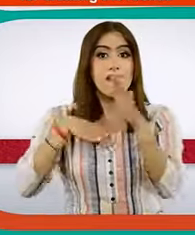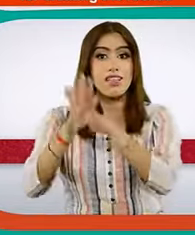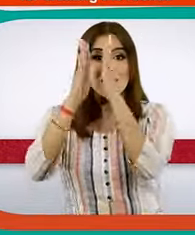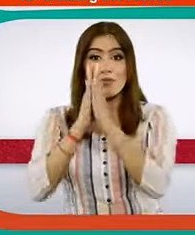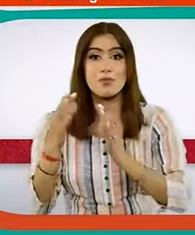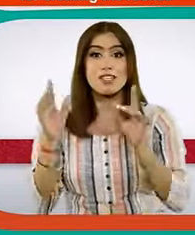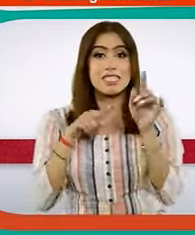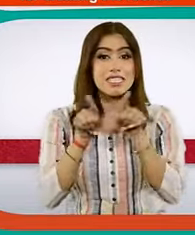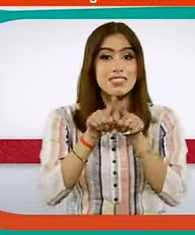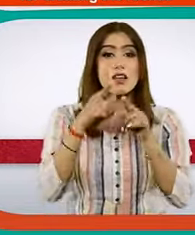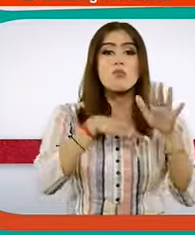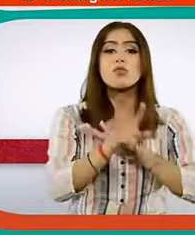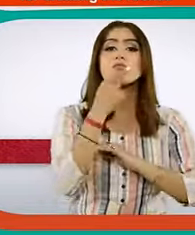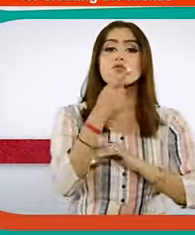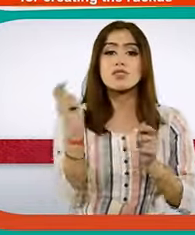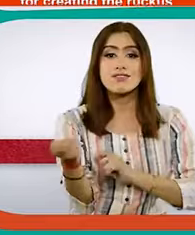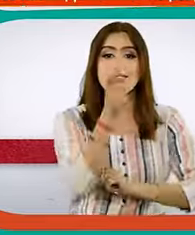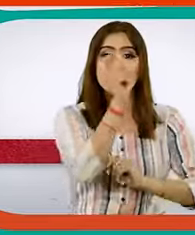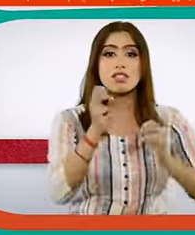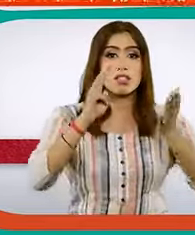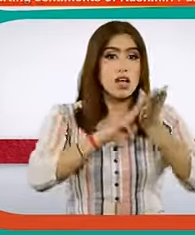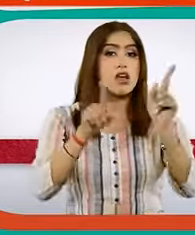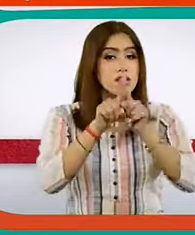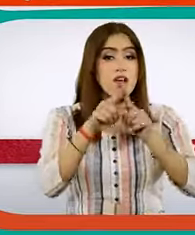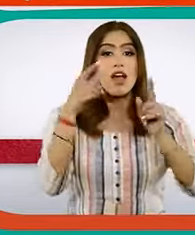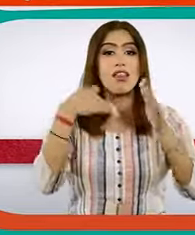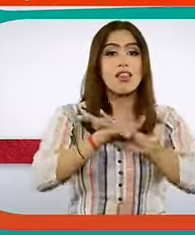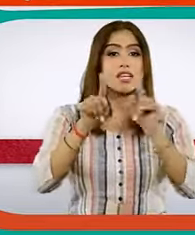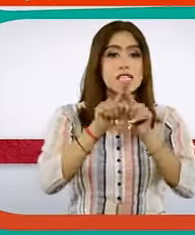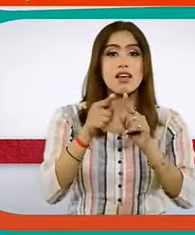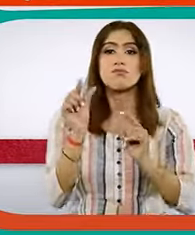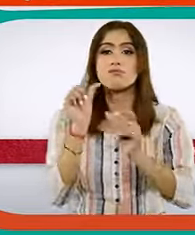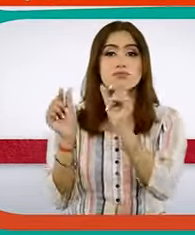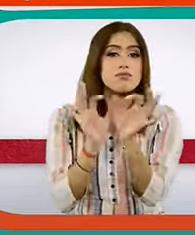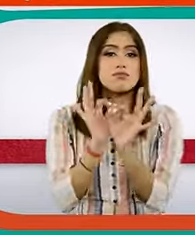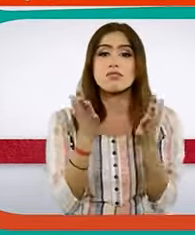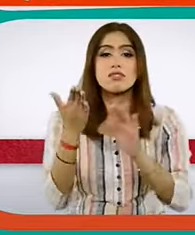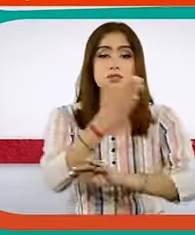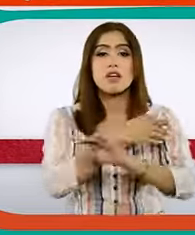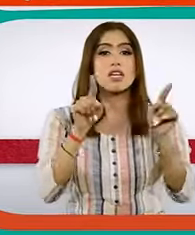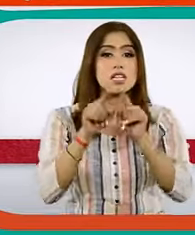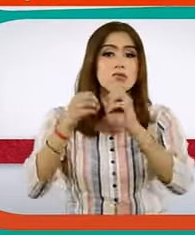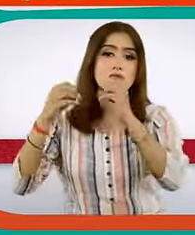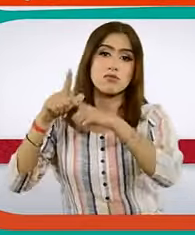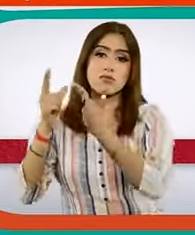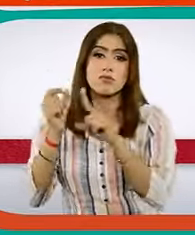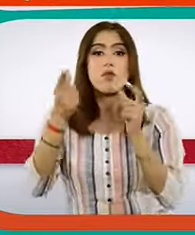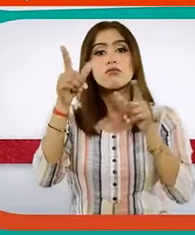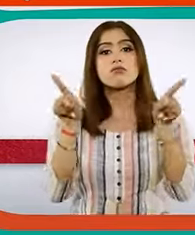केजरी बाल से माफी की मांग करी फिल्म का कश्मीर फाइल्स को लेकर बीजेपी और आम आद्वी पाठी के बीच जुबानी जंक छिड़ी हुई है